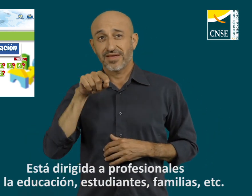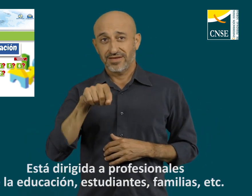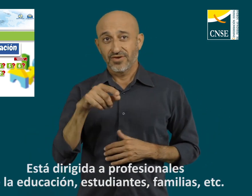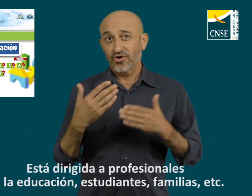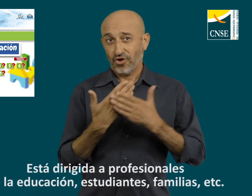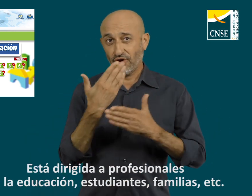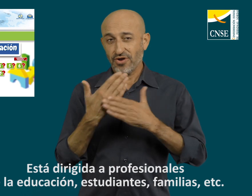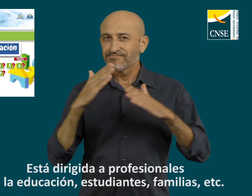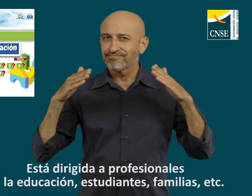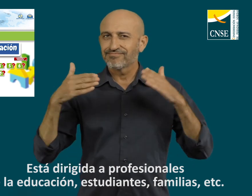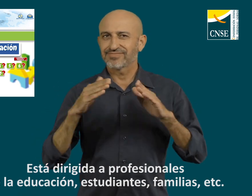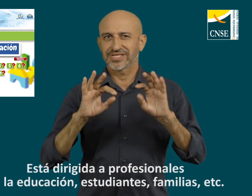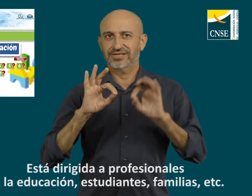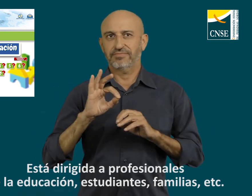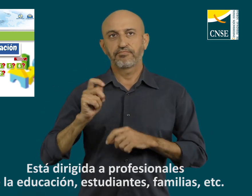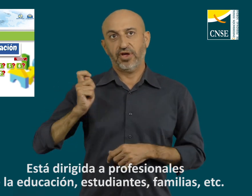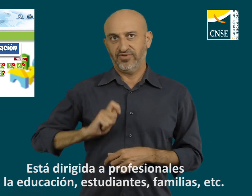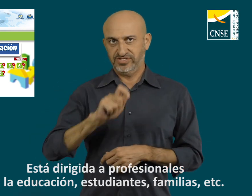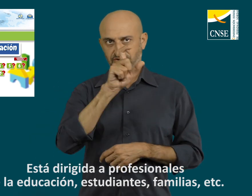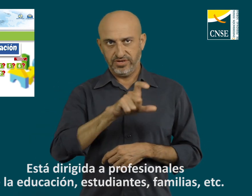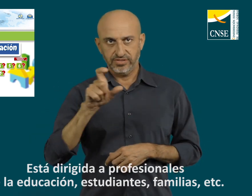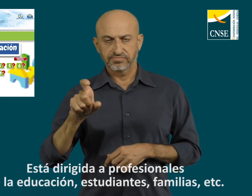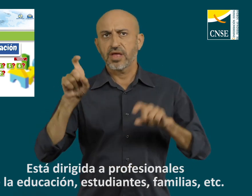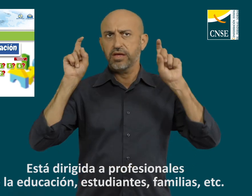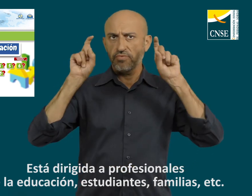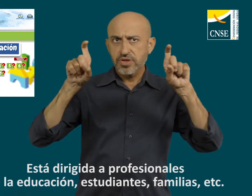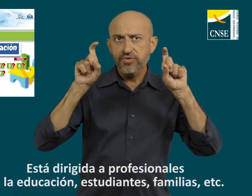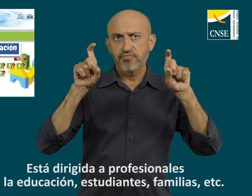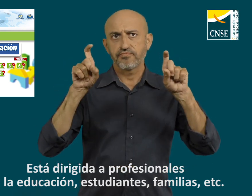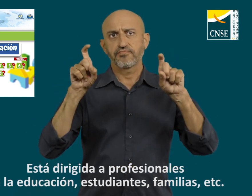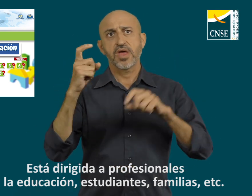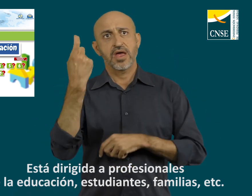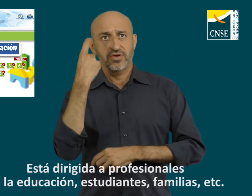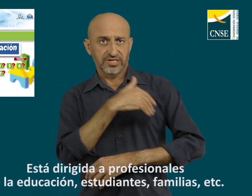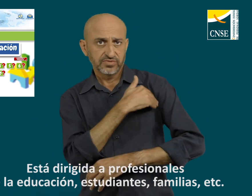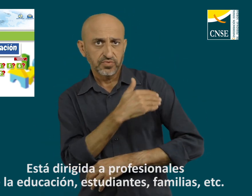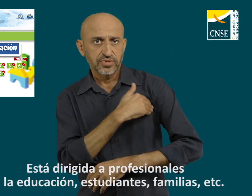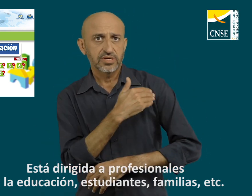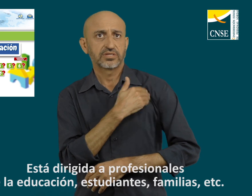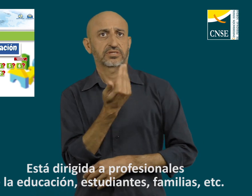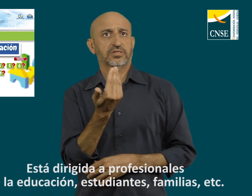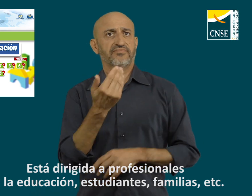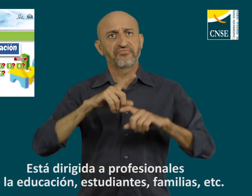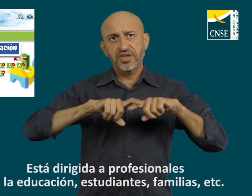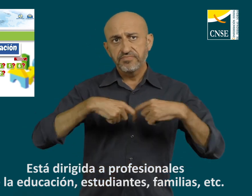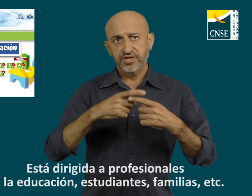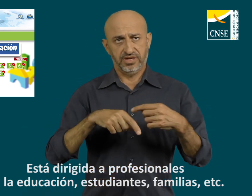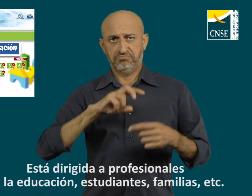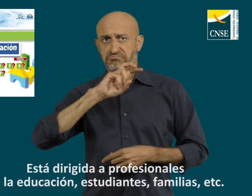Está dirigida a profesionales de la educación, estudiantes, familias, etc. La